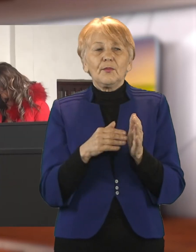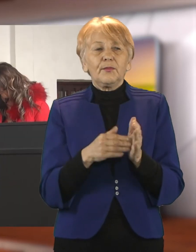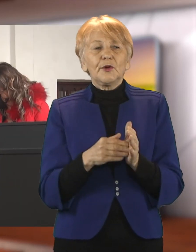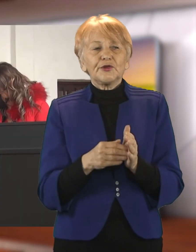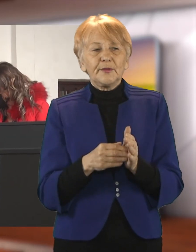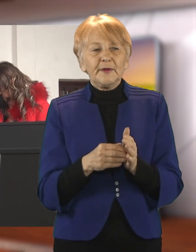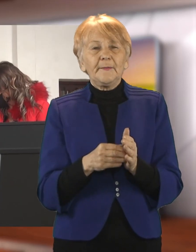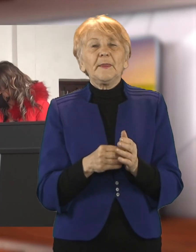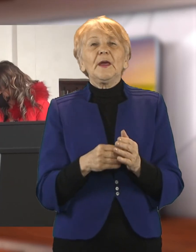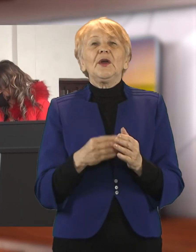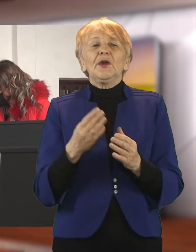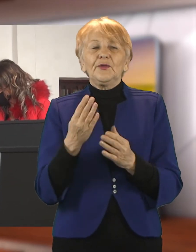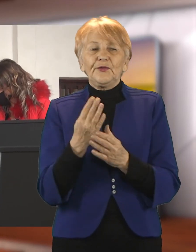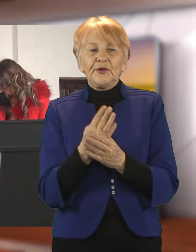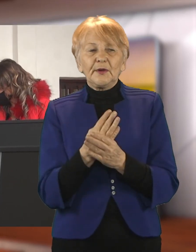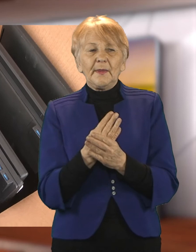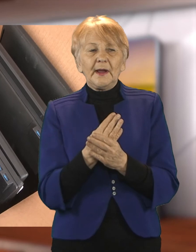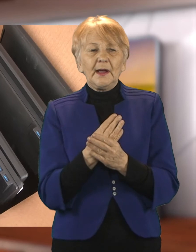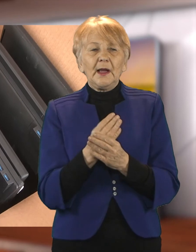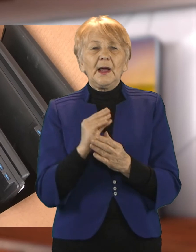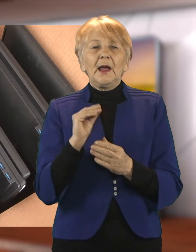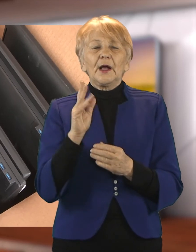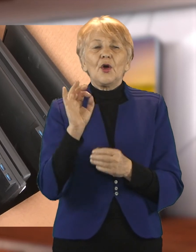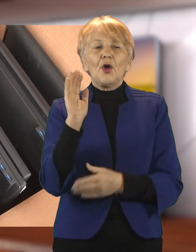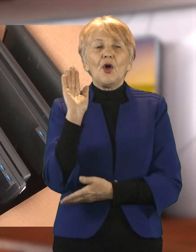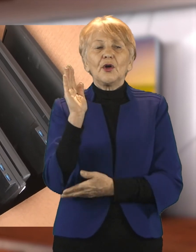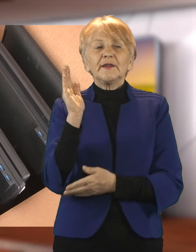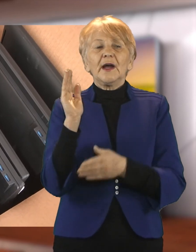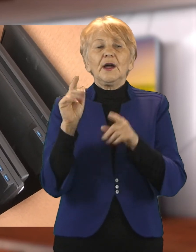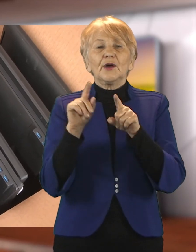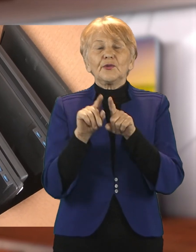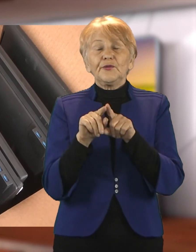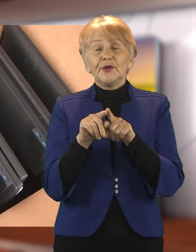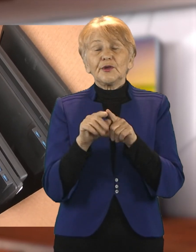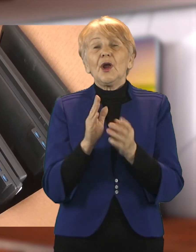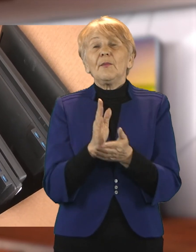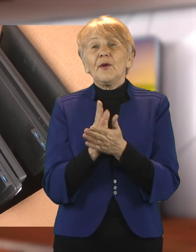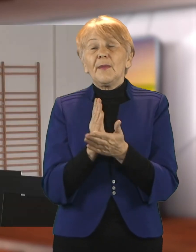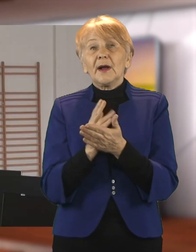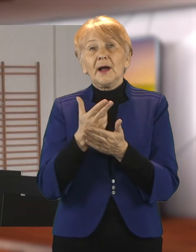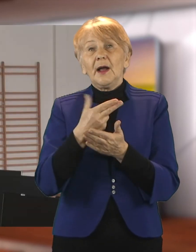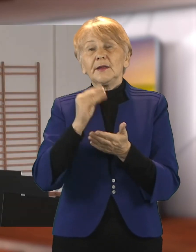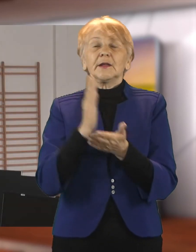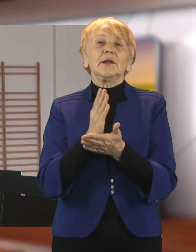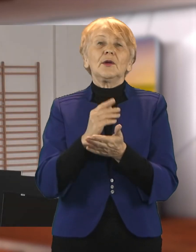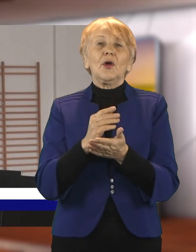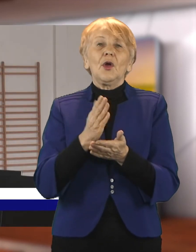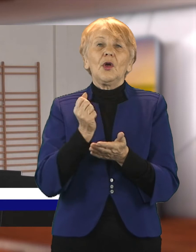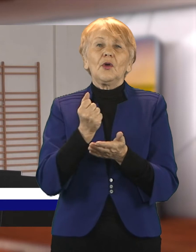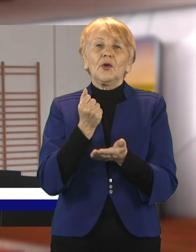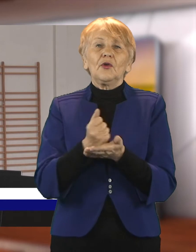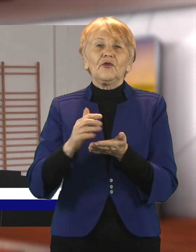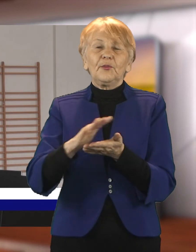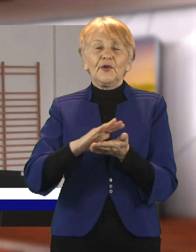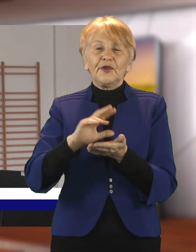Firma Eko Okna zaangażowała się w pomoc placówkom zarówno z terenu powiatu raciborskiego, jak i głupczyckiego. Pomagamy wielu szkołom